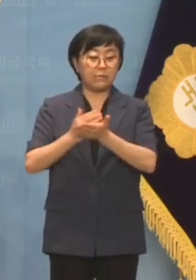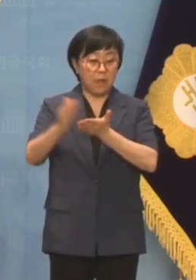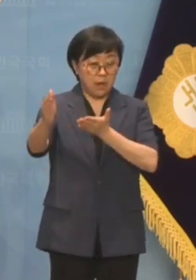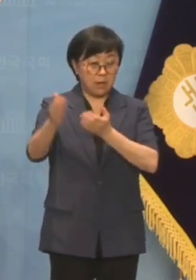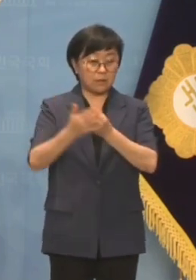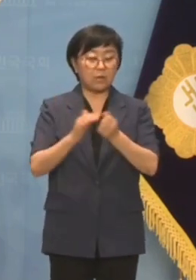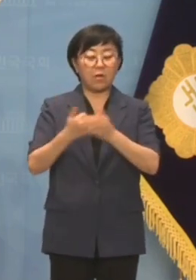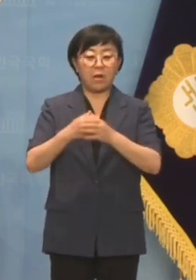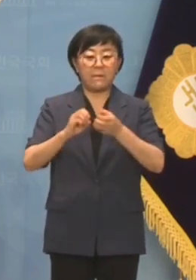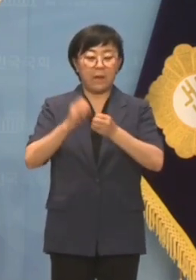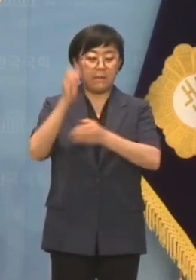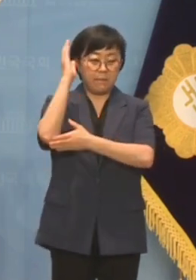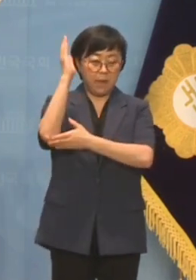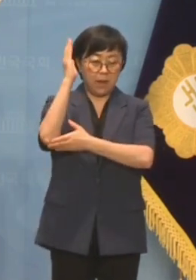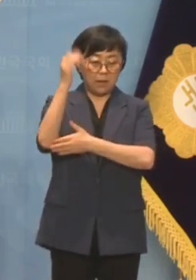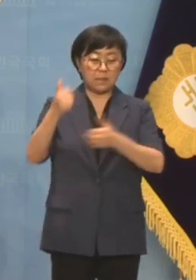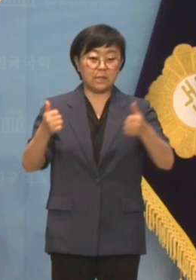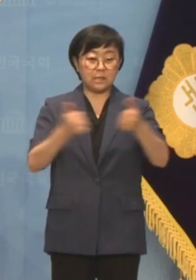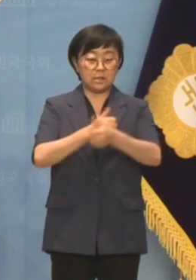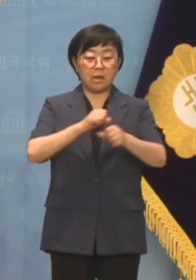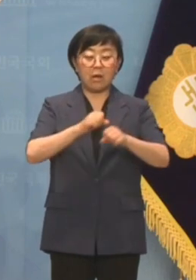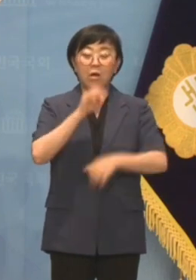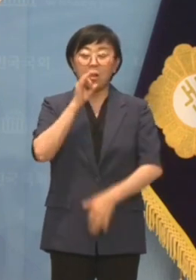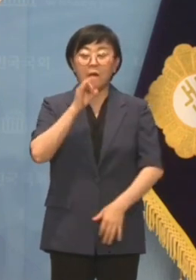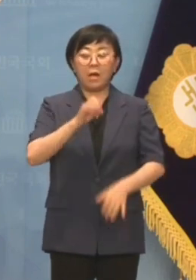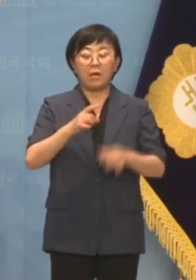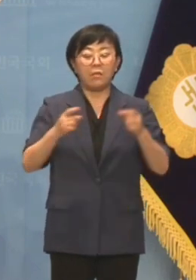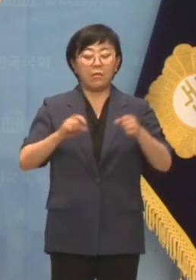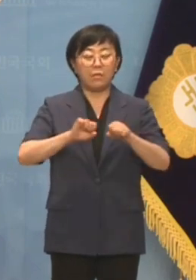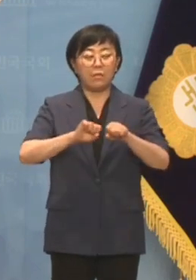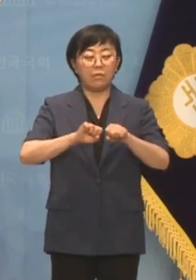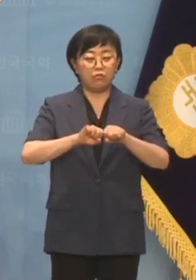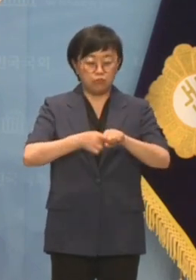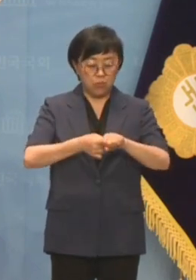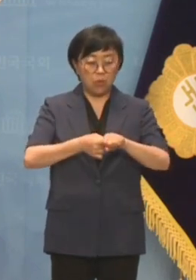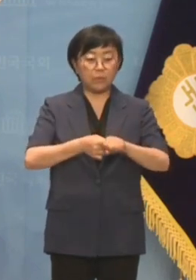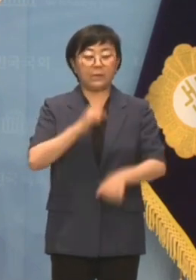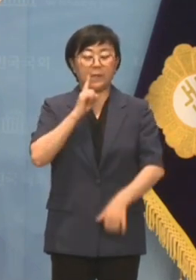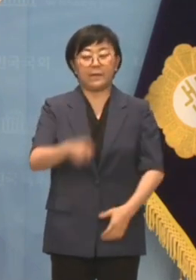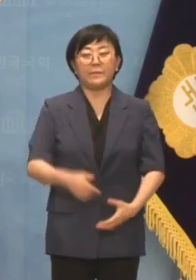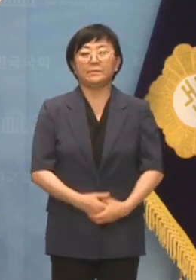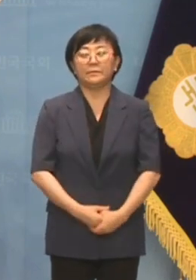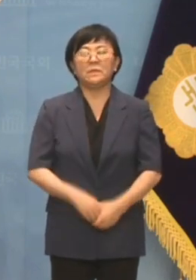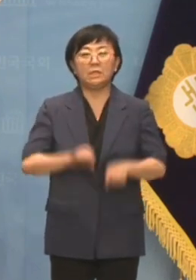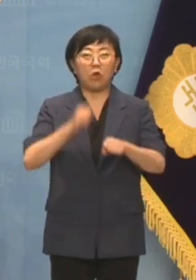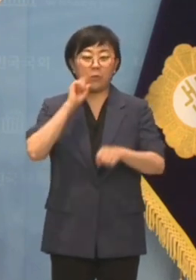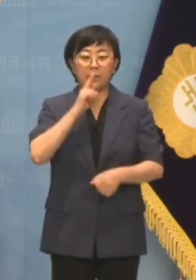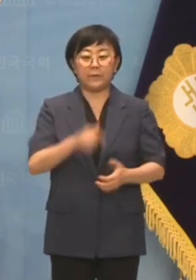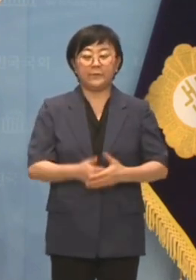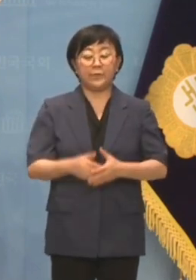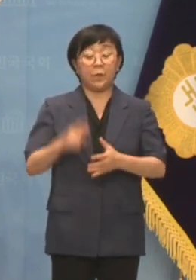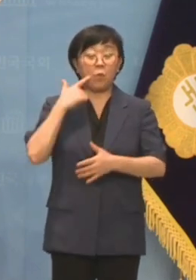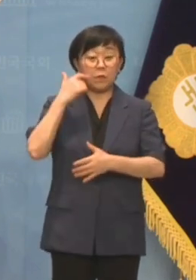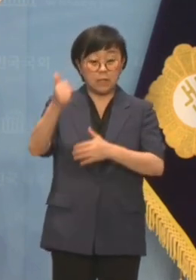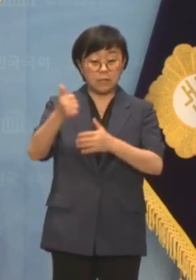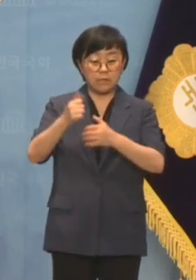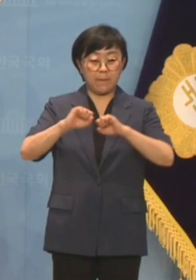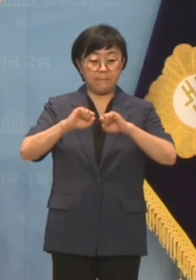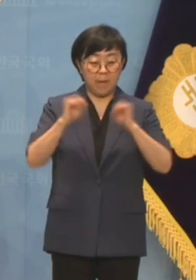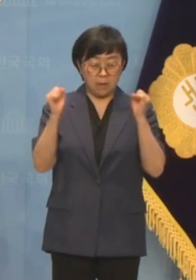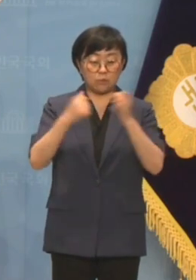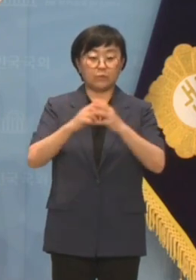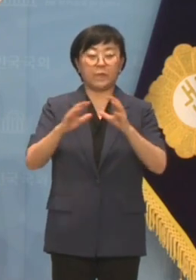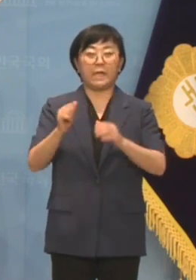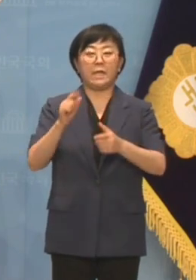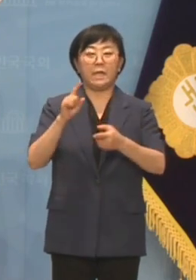쳐내고 막말 인사를 징계하기 불가능하다는 것이 명백하게 드러났습니다. 극우 목사에게 굴중한